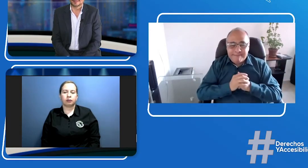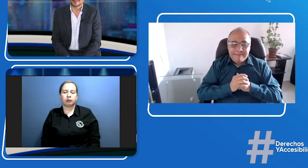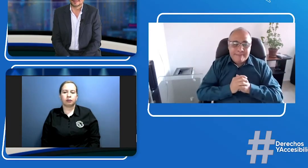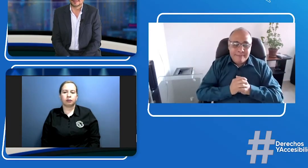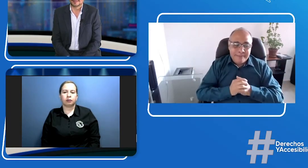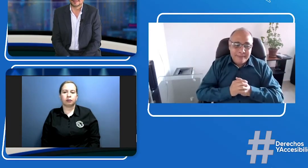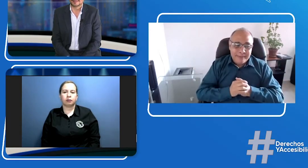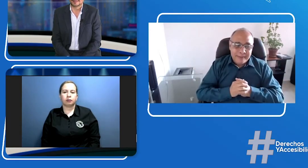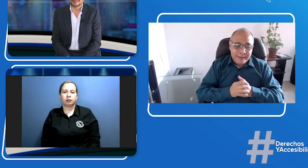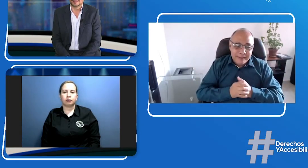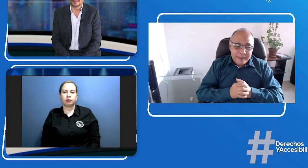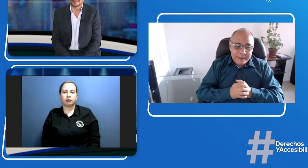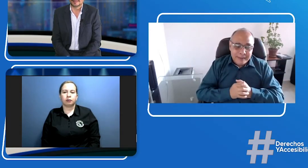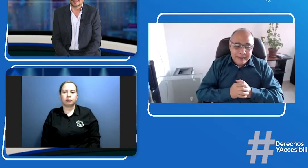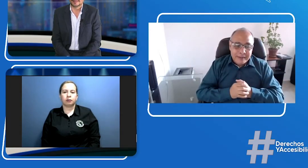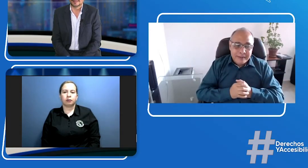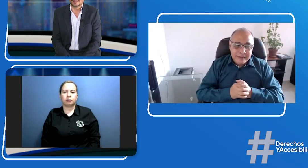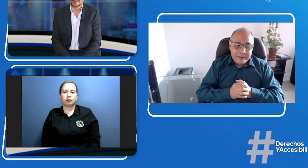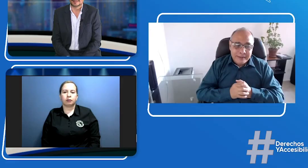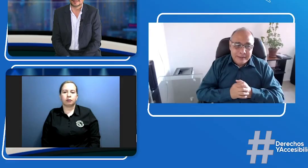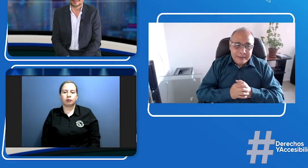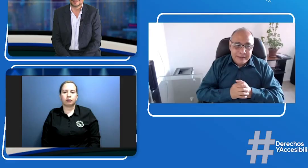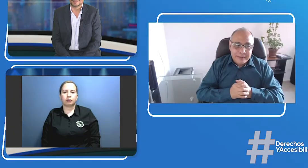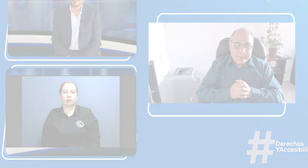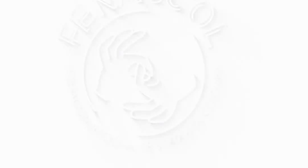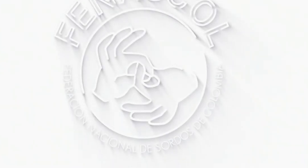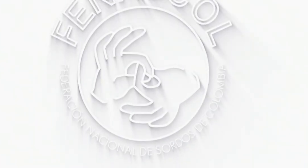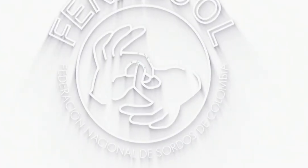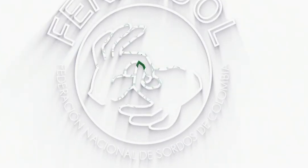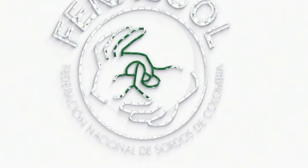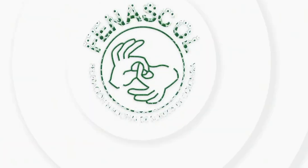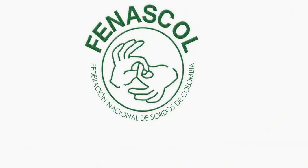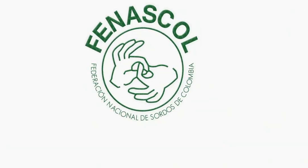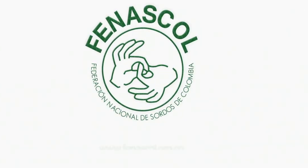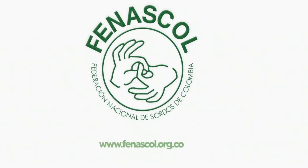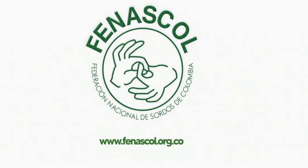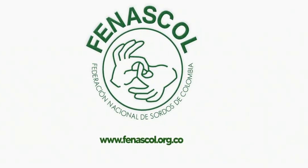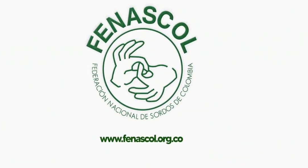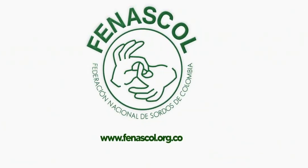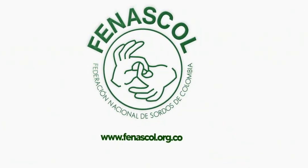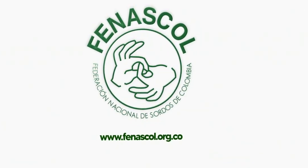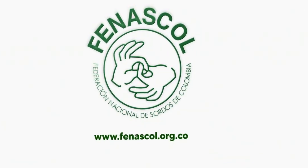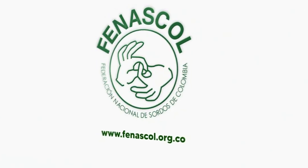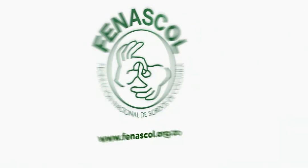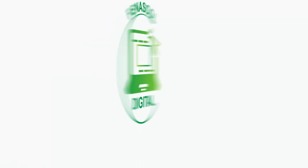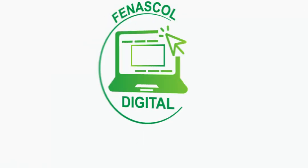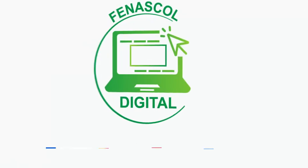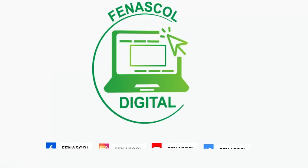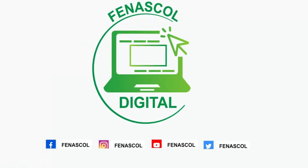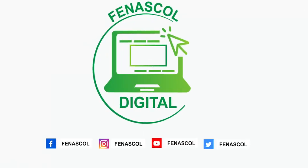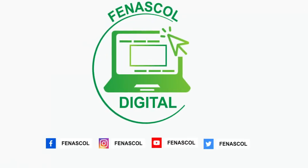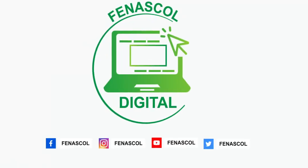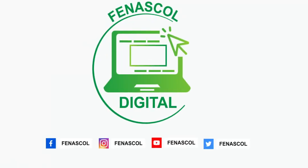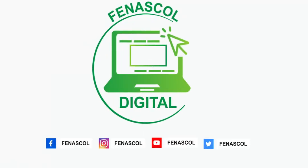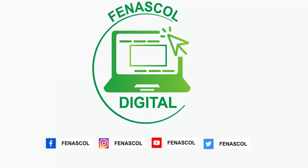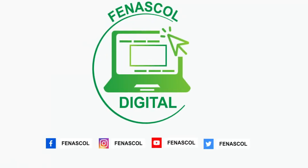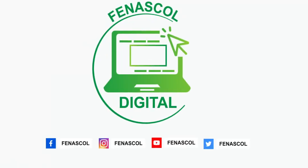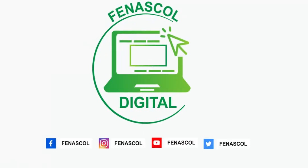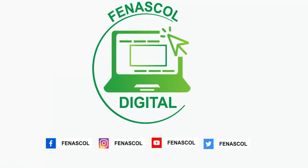y esperamos poderlos invitar para una próxima ocasión para una próxima ocasión para una próxima ocasión a